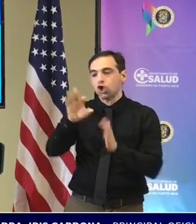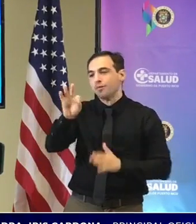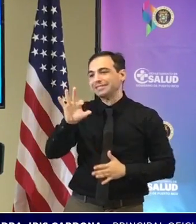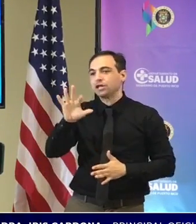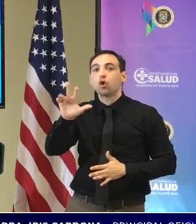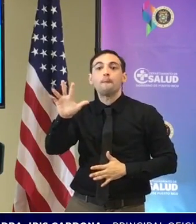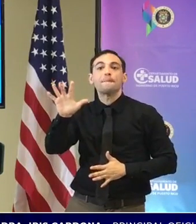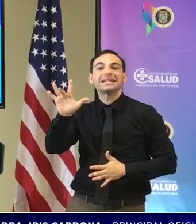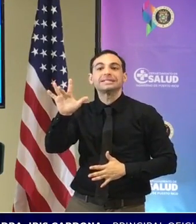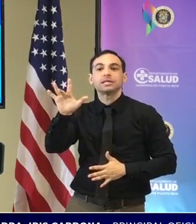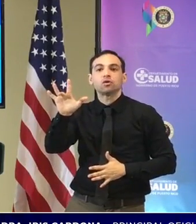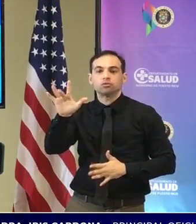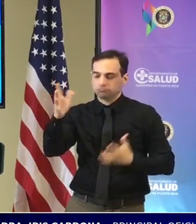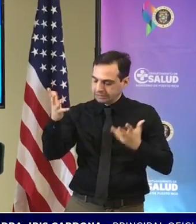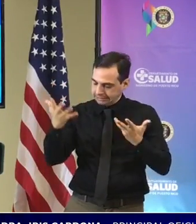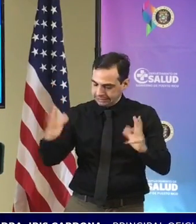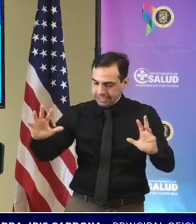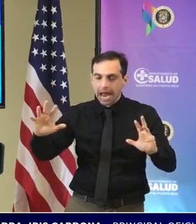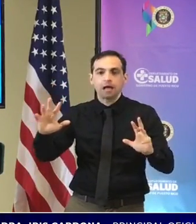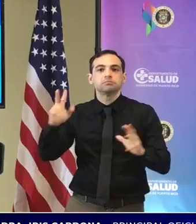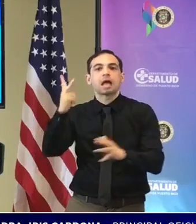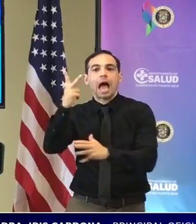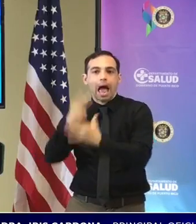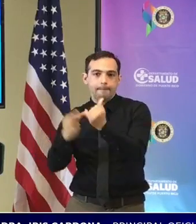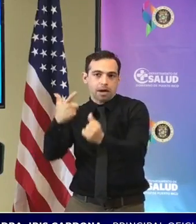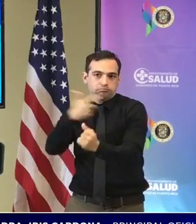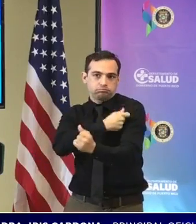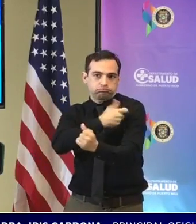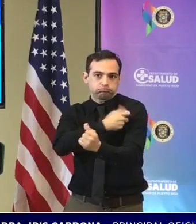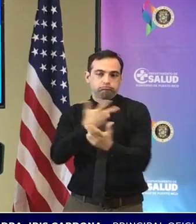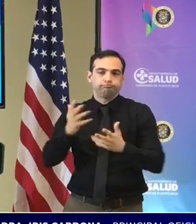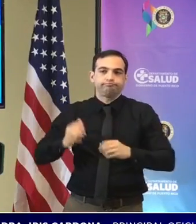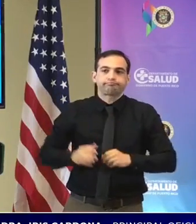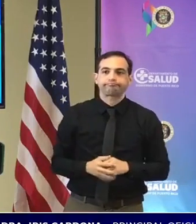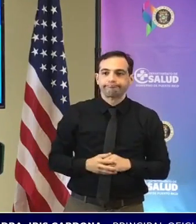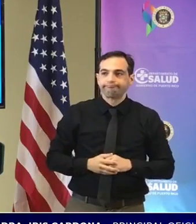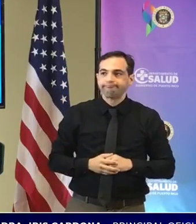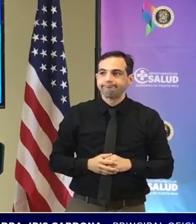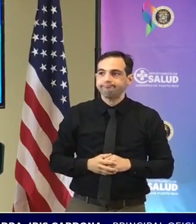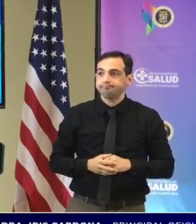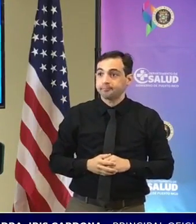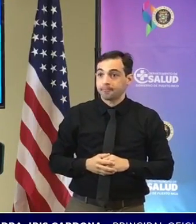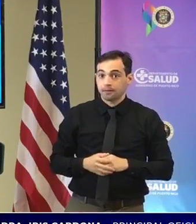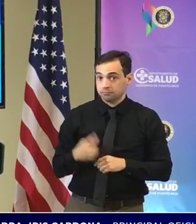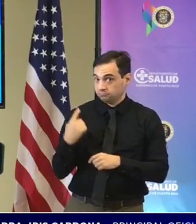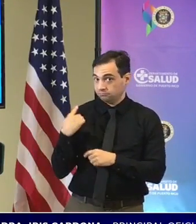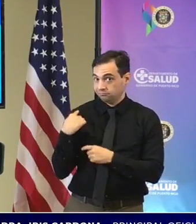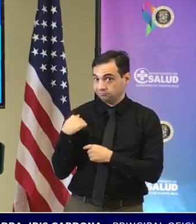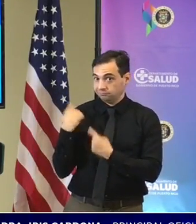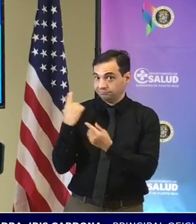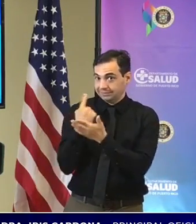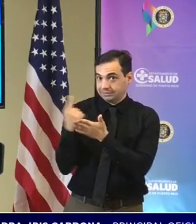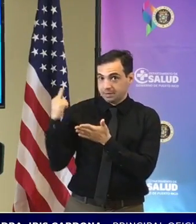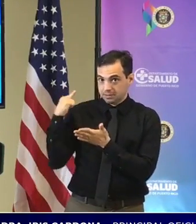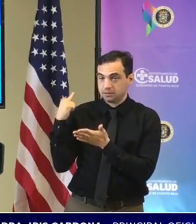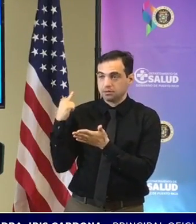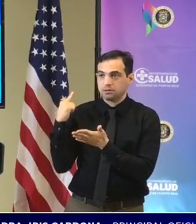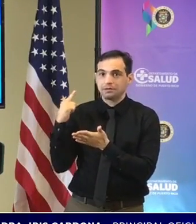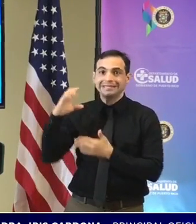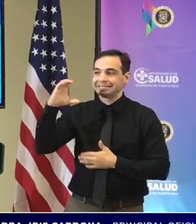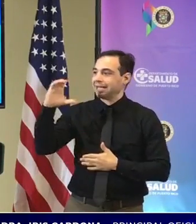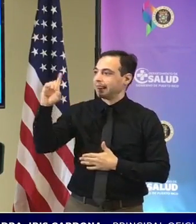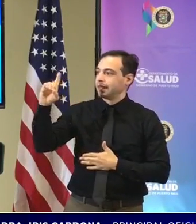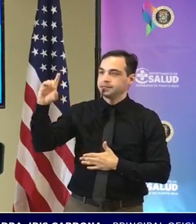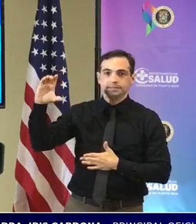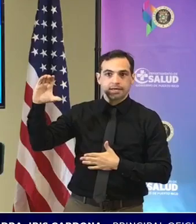que ya cuentan con la serie completa de vacunas hace una semana el CDC